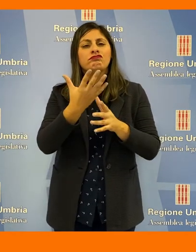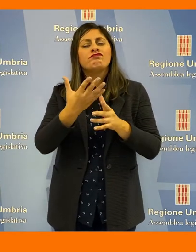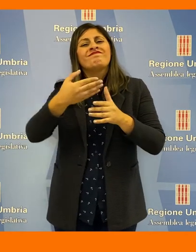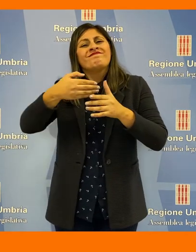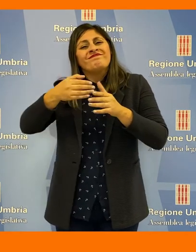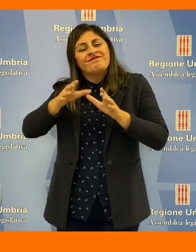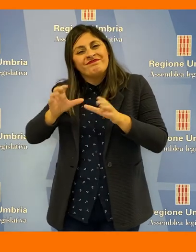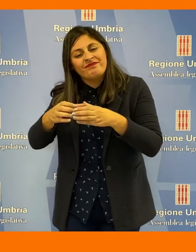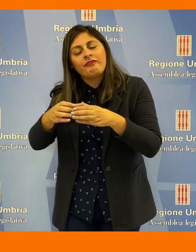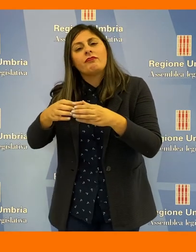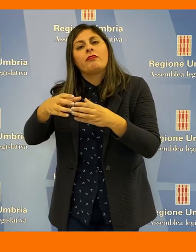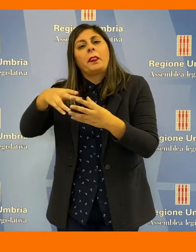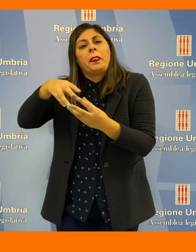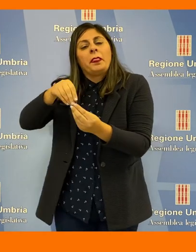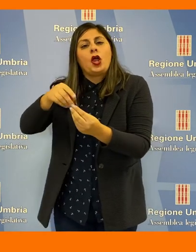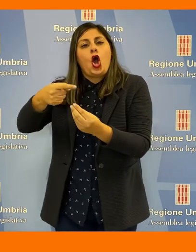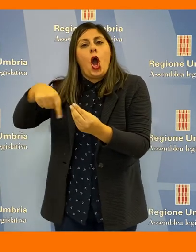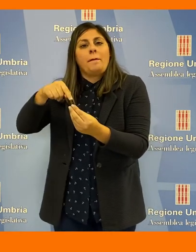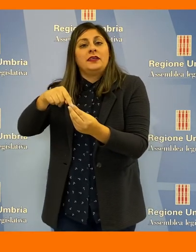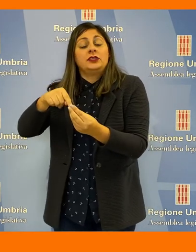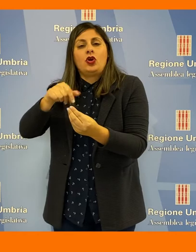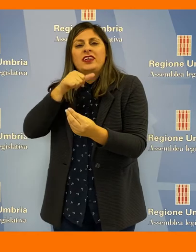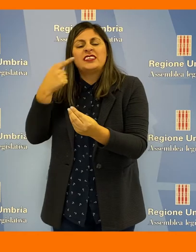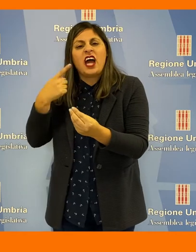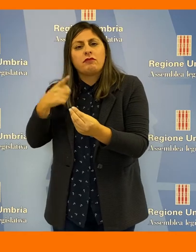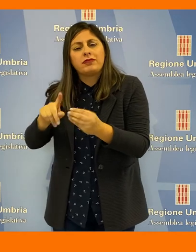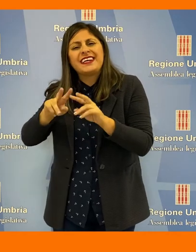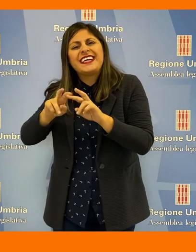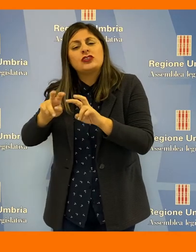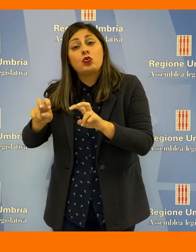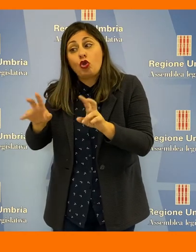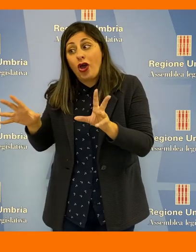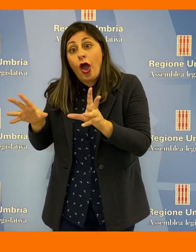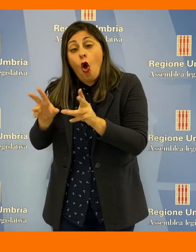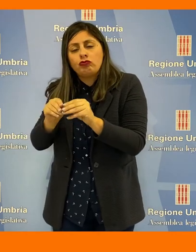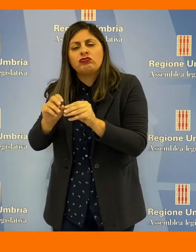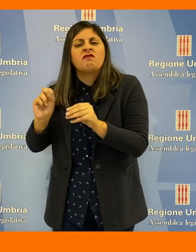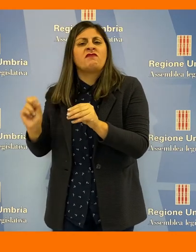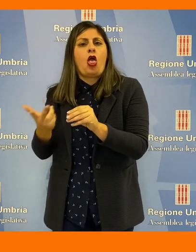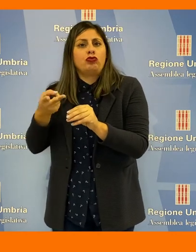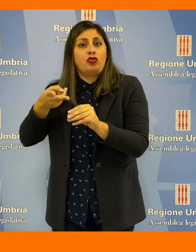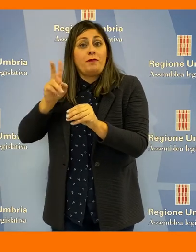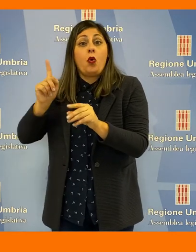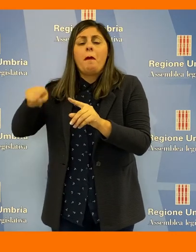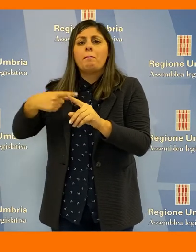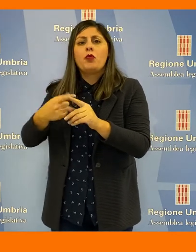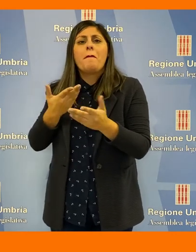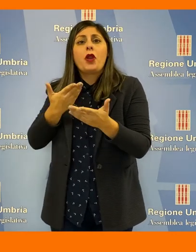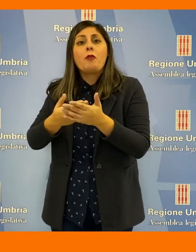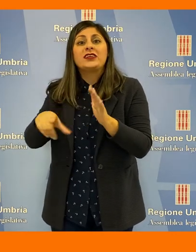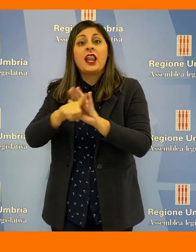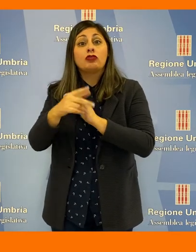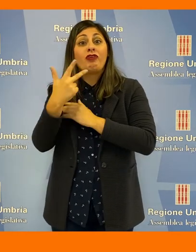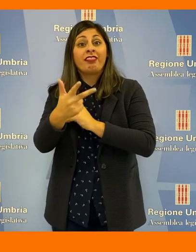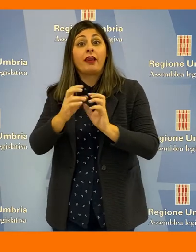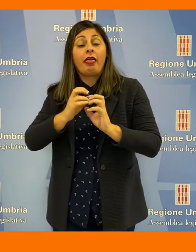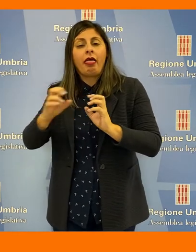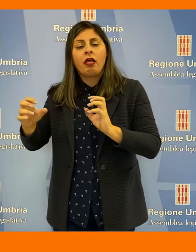sottocommissione per velocizzare l'istruttoria congiunta ed approfondire tre proposte di legge in materia di